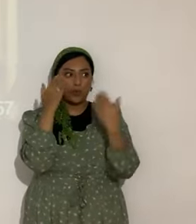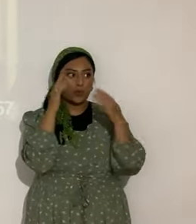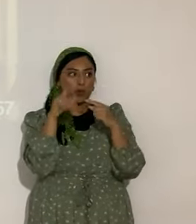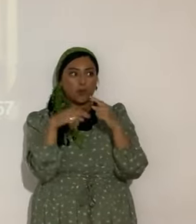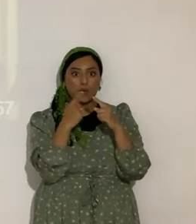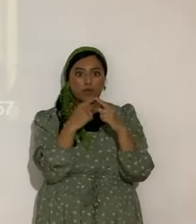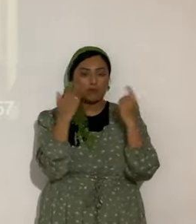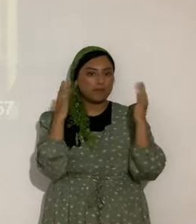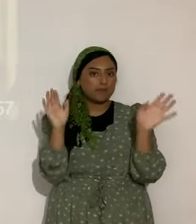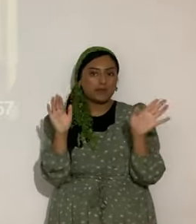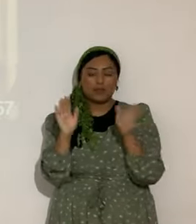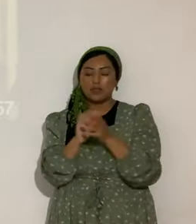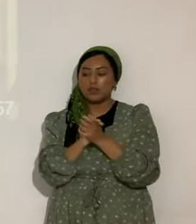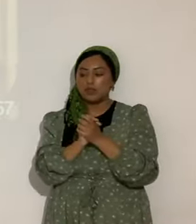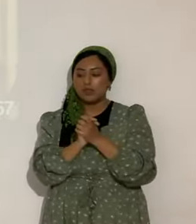será la boda, cuándo vendrá Yeshua Mashiach. Por eso... eso...